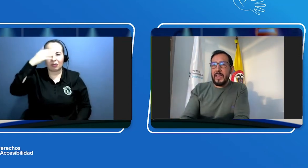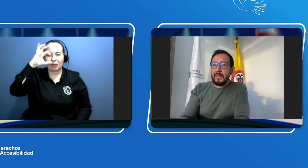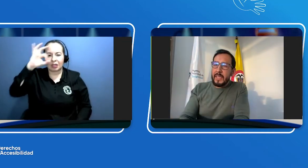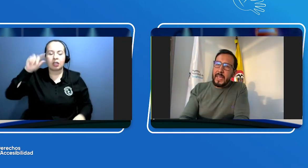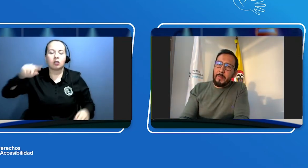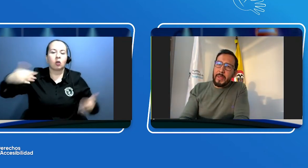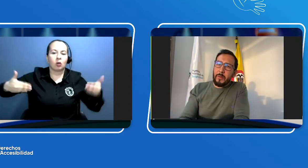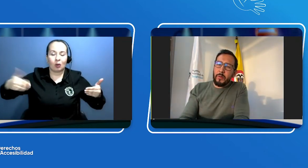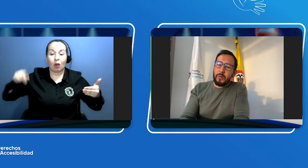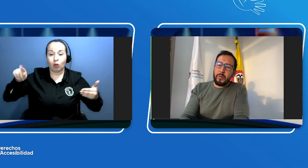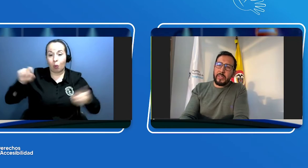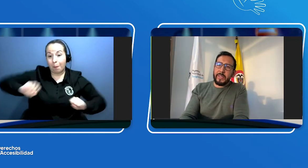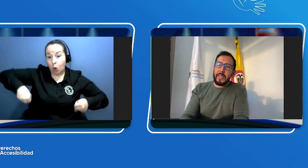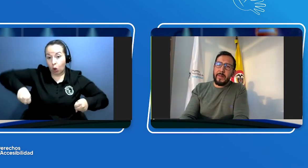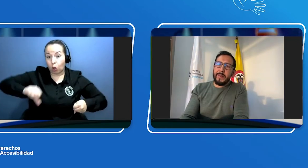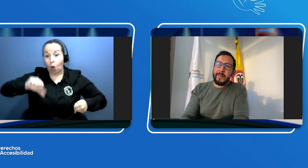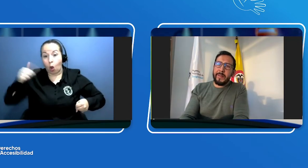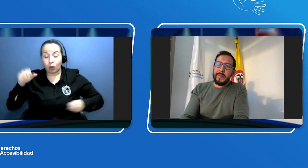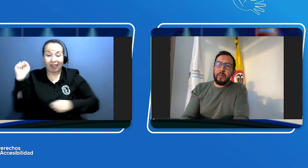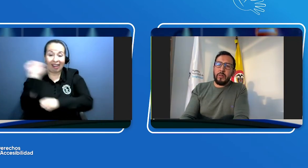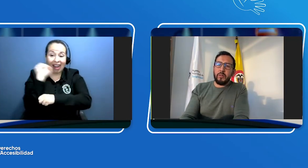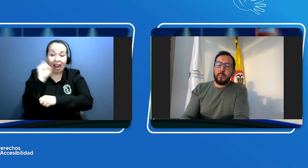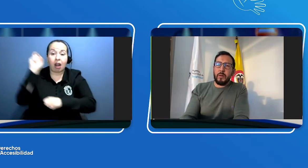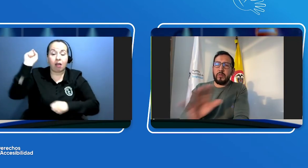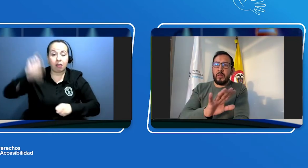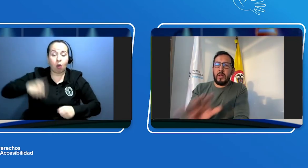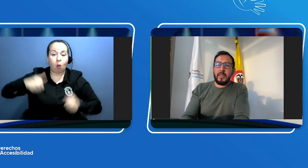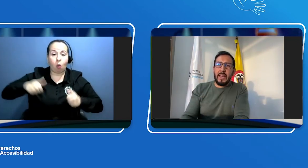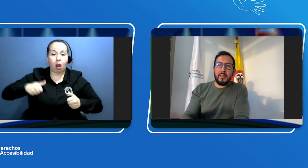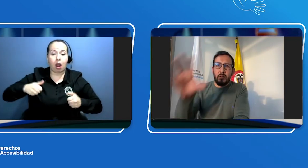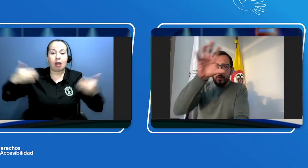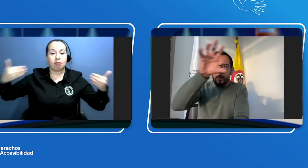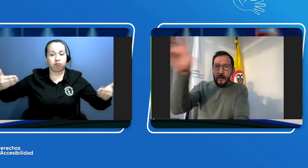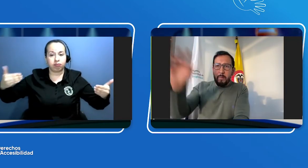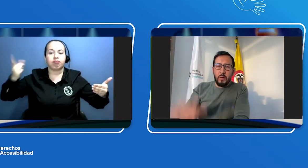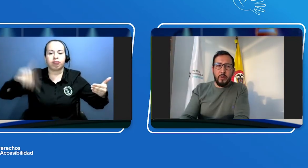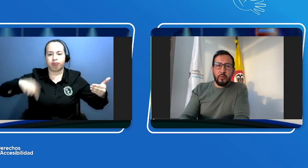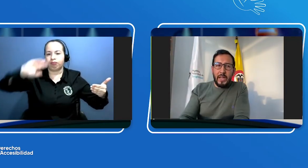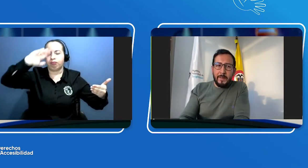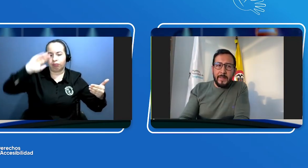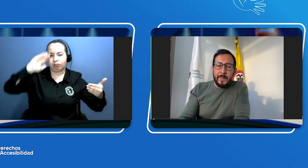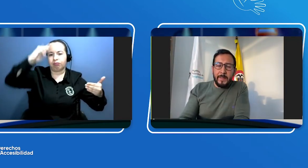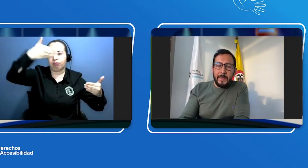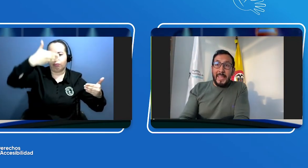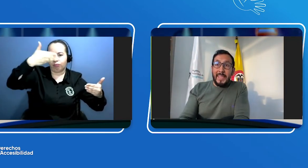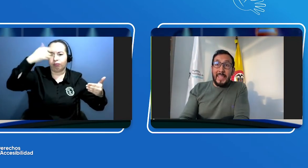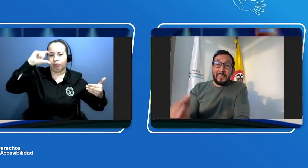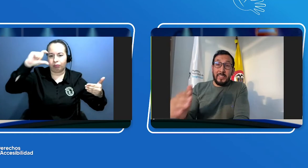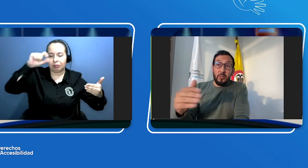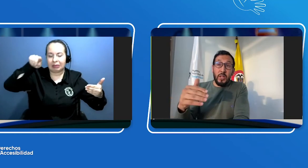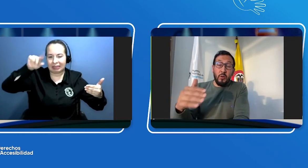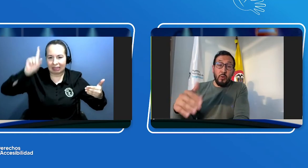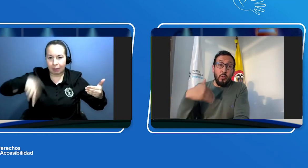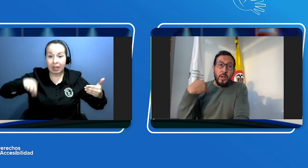y en el vehículo lo que tiene que ver con los espejos tanto laterales como el panorámico frontal y si yo tengo una